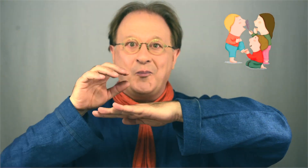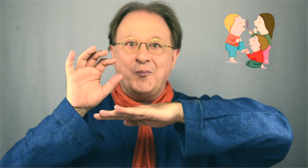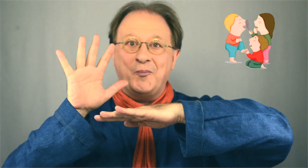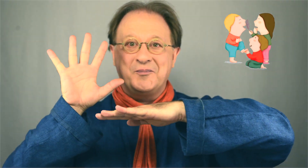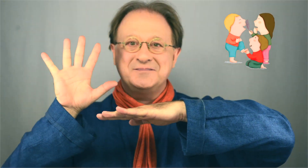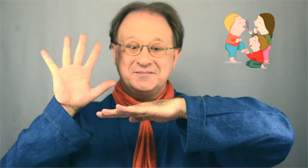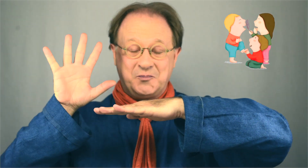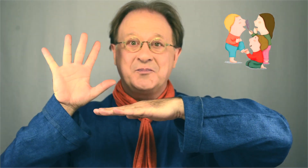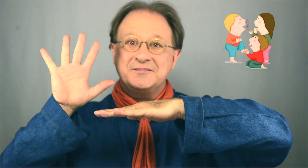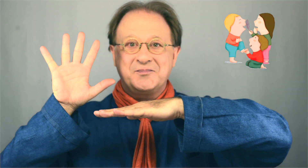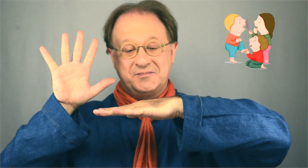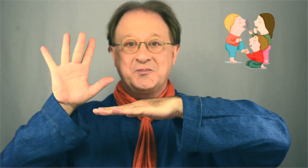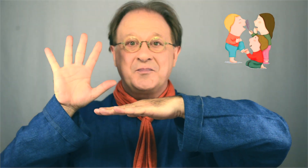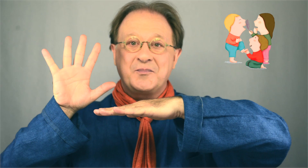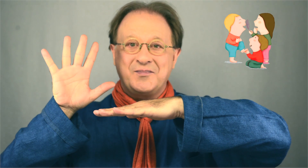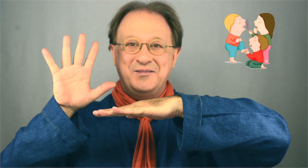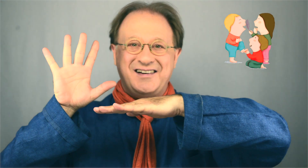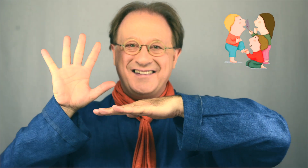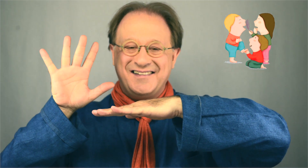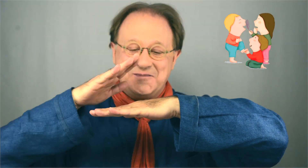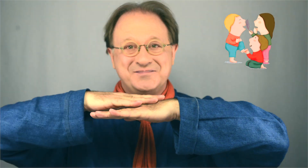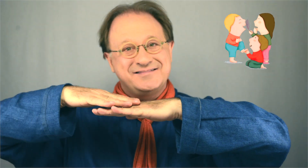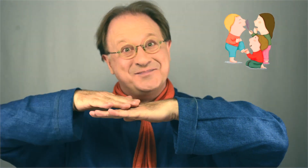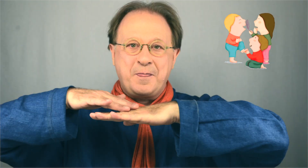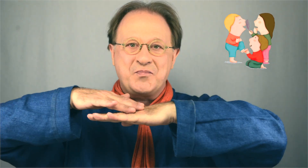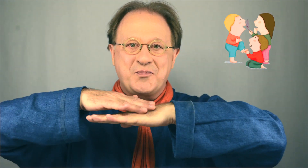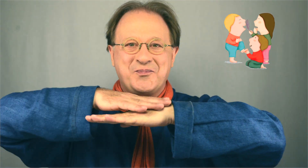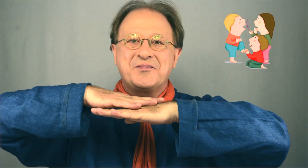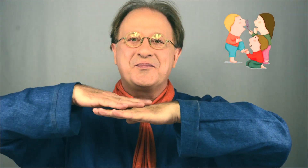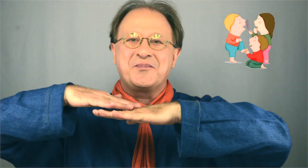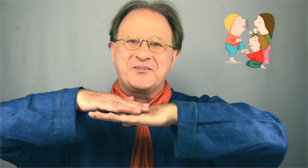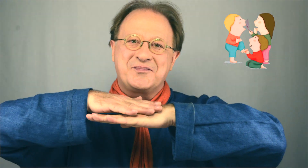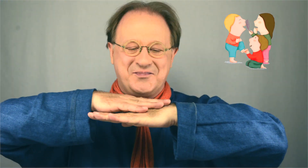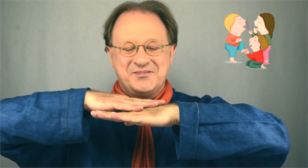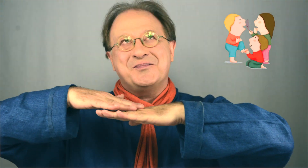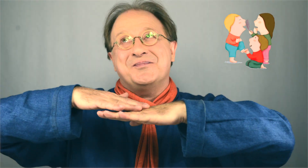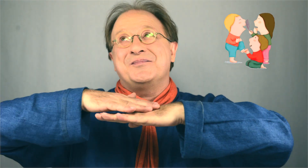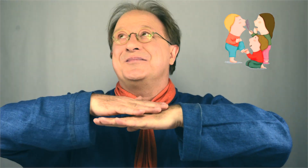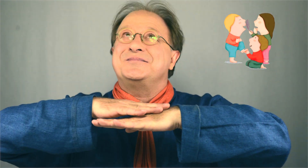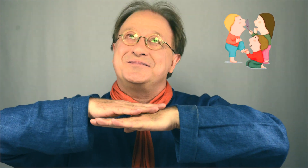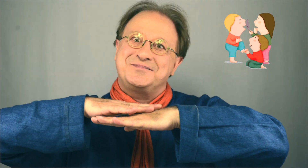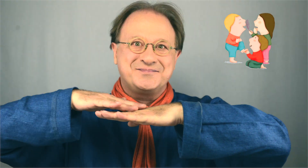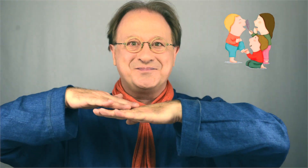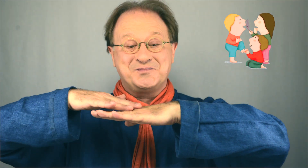Que fait ma petite main Elle caresse Doudoudou Elle caresse Doudoudou